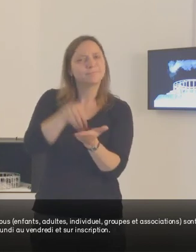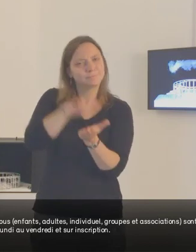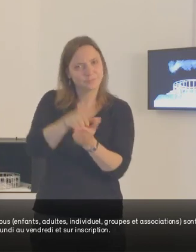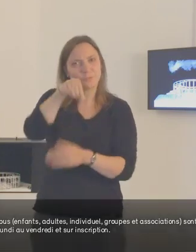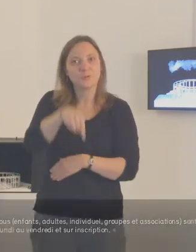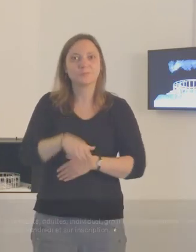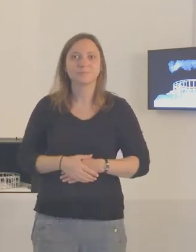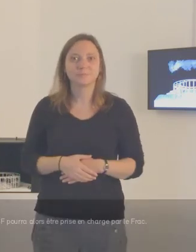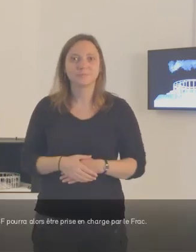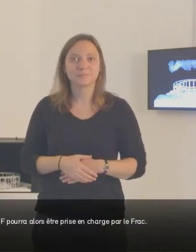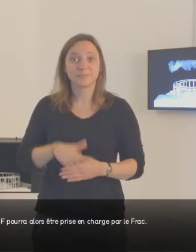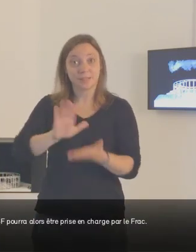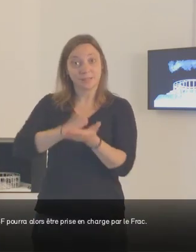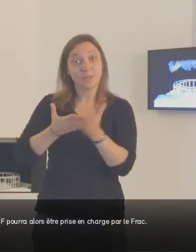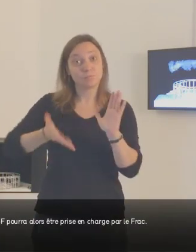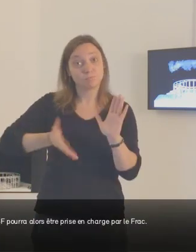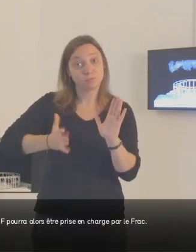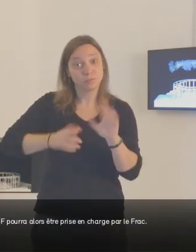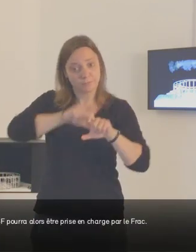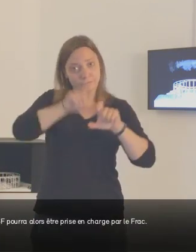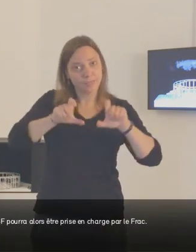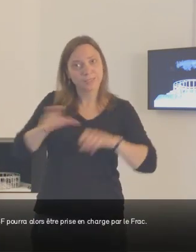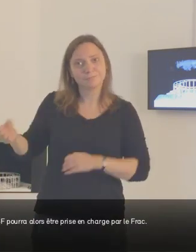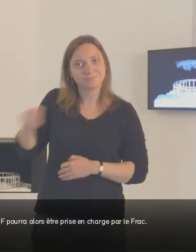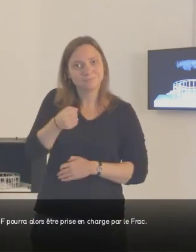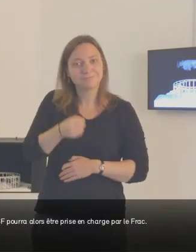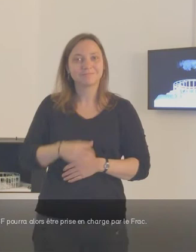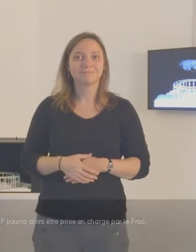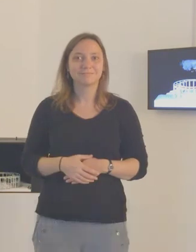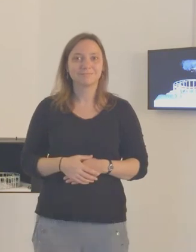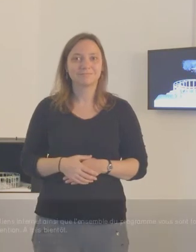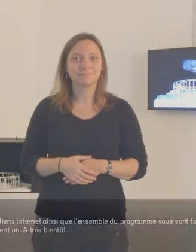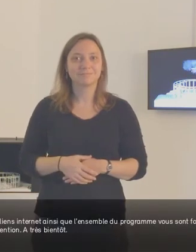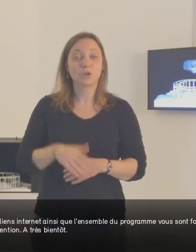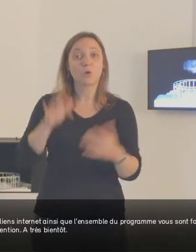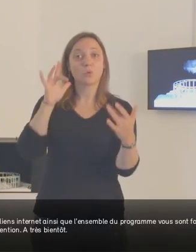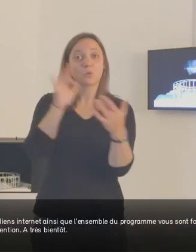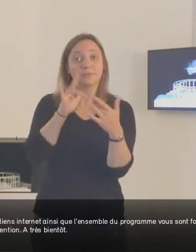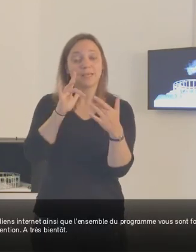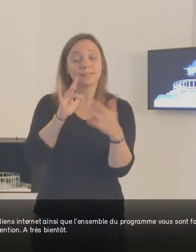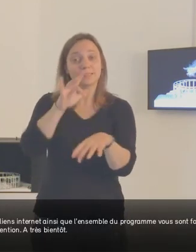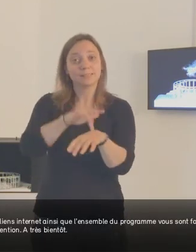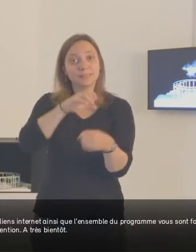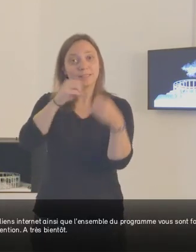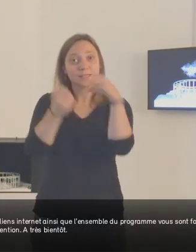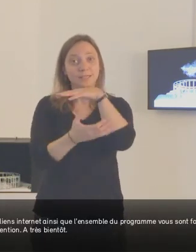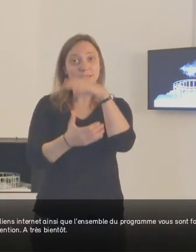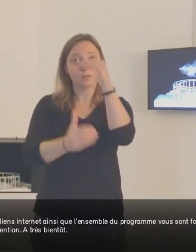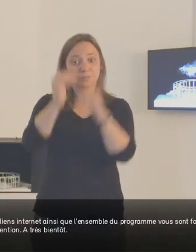Une interprète LSF pourra alors être prise en charge par le FRAC. Les contacts, les liens internet ainsi que l'ensemble du programme